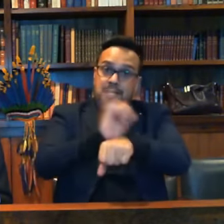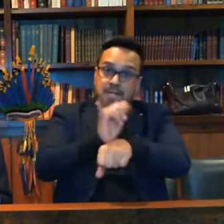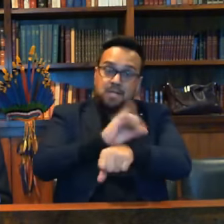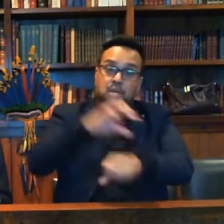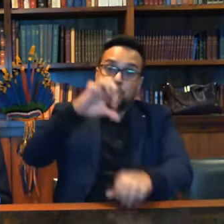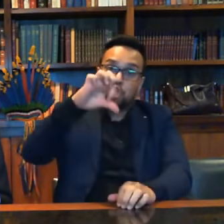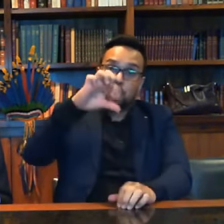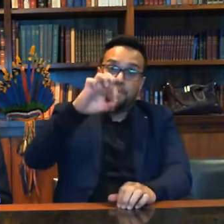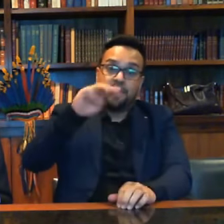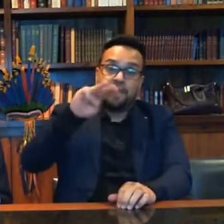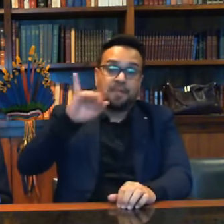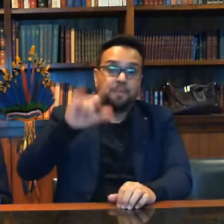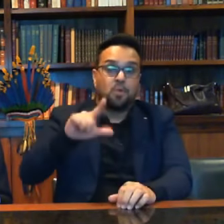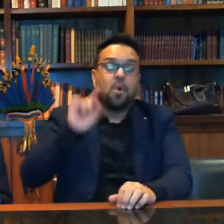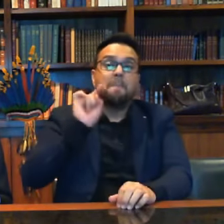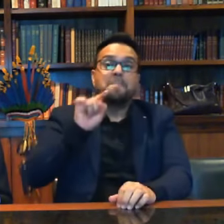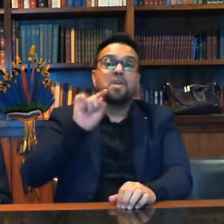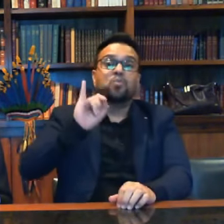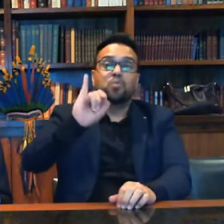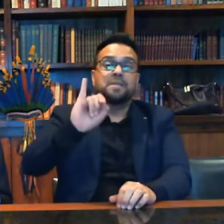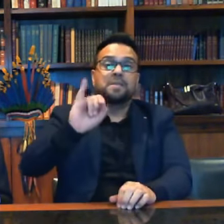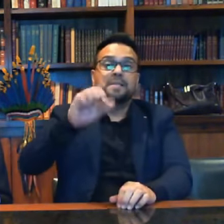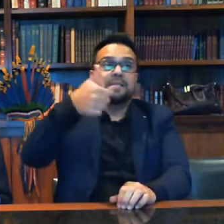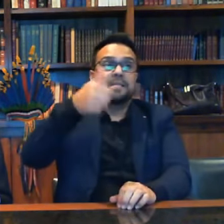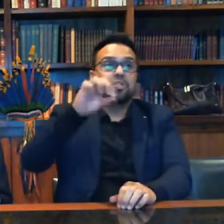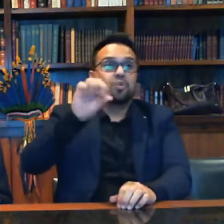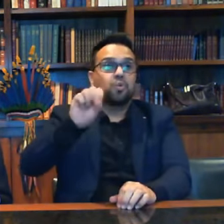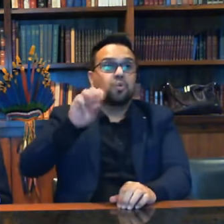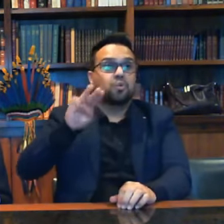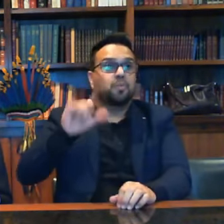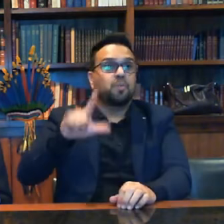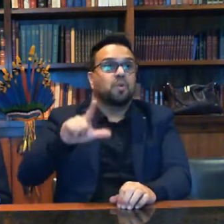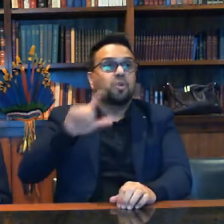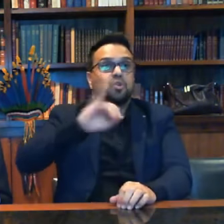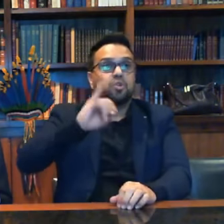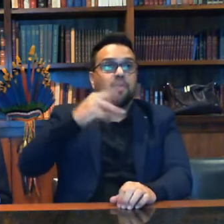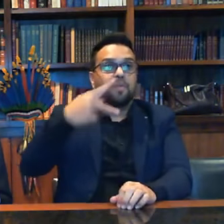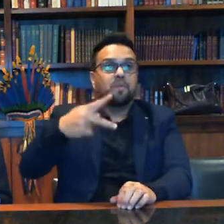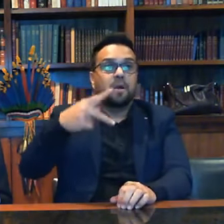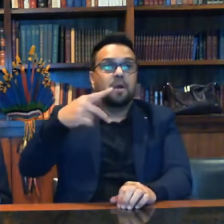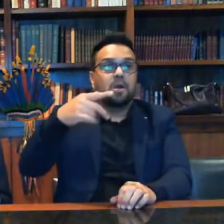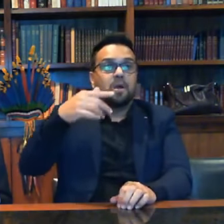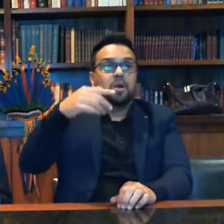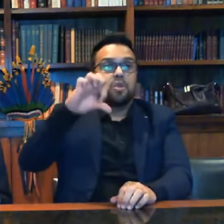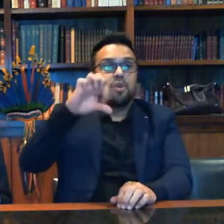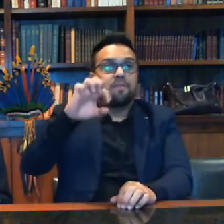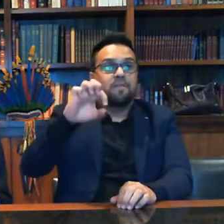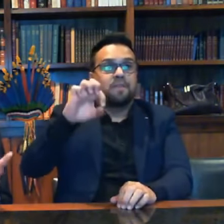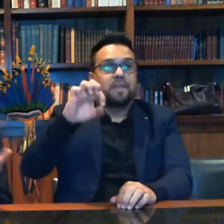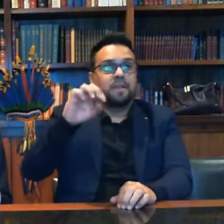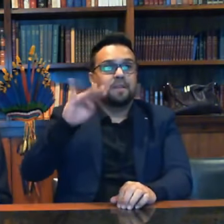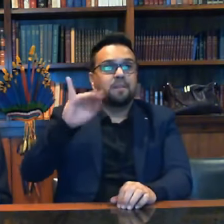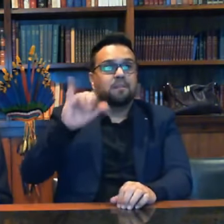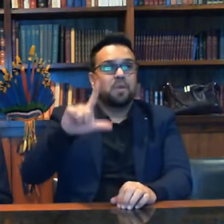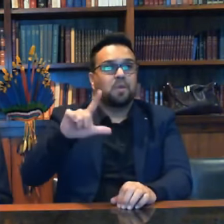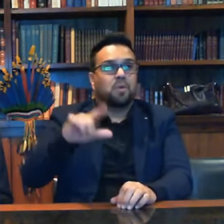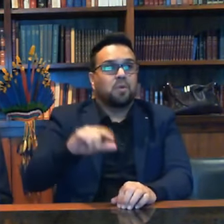Pígonos e 108 mil Jovem Pan News 40 mil Folha Política 3